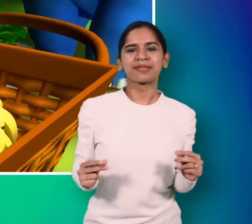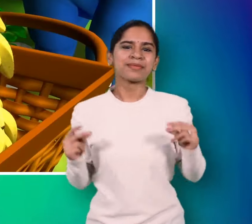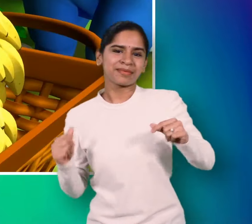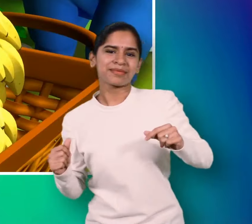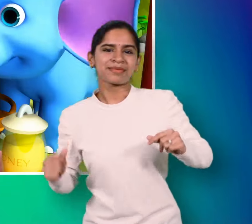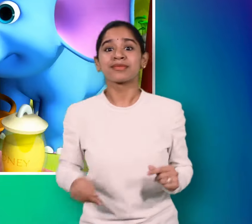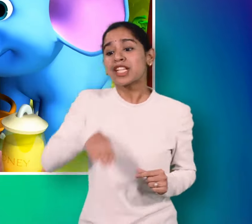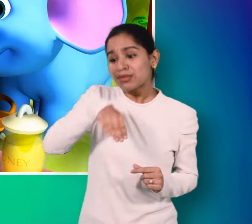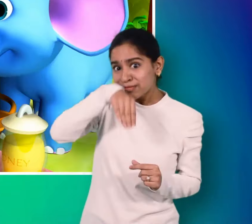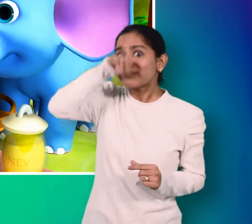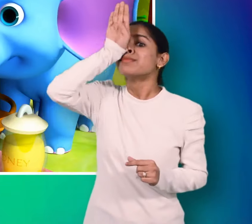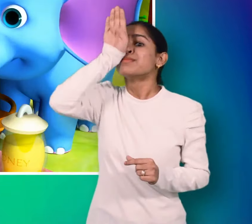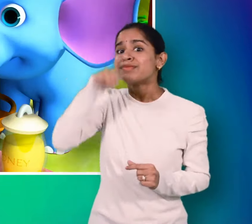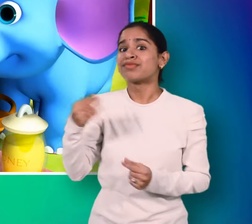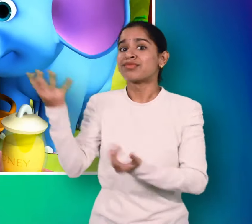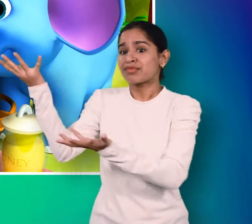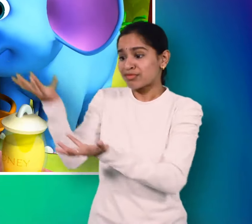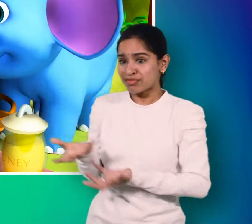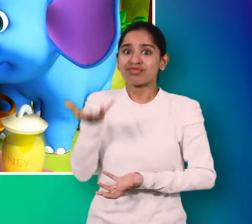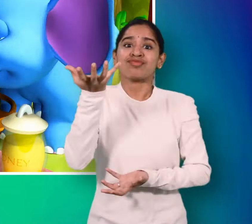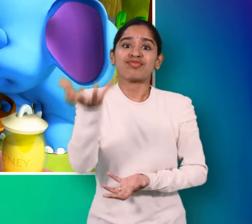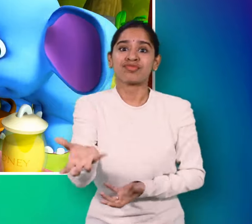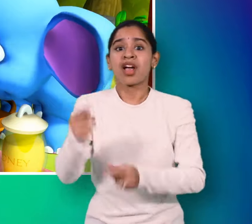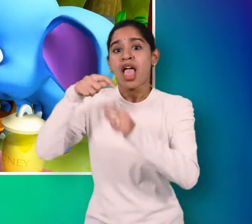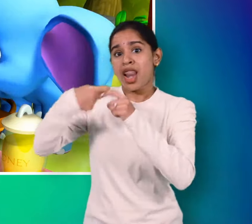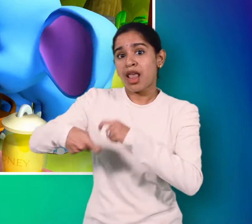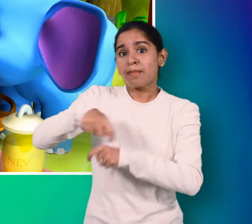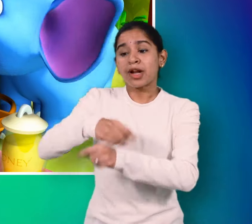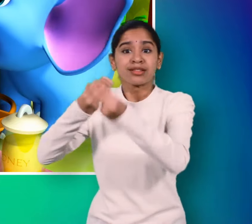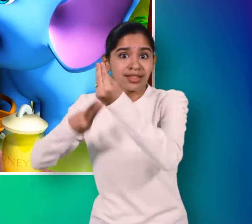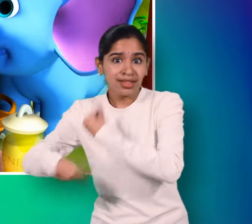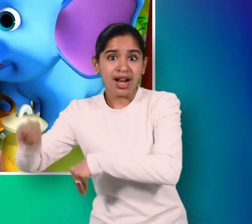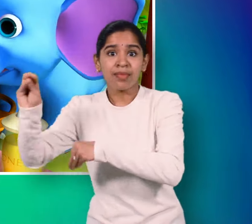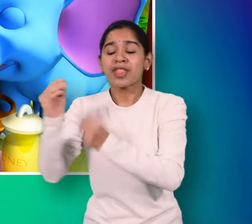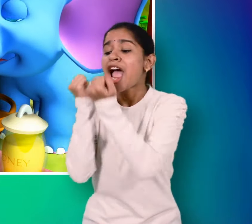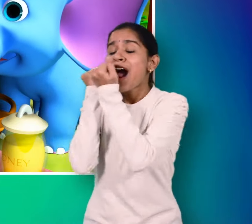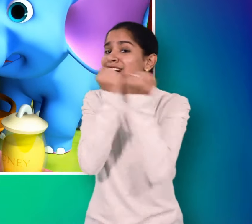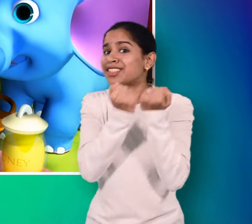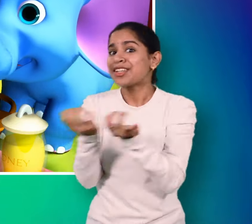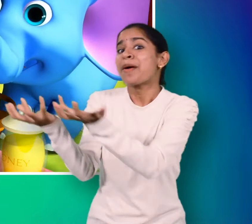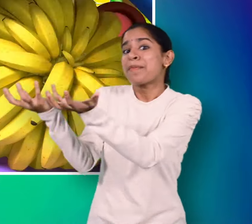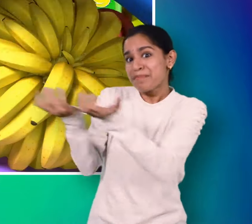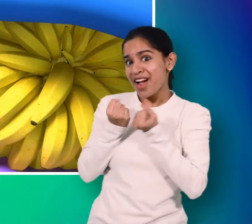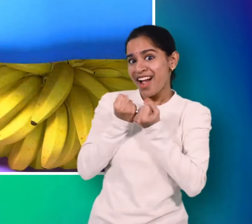हाथी आये जोला लेकर, एक खरीती केले देकर